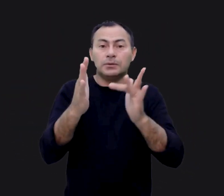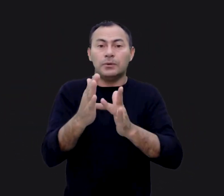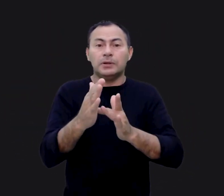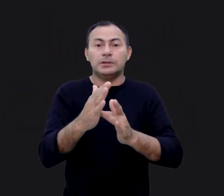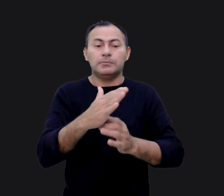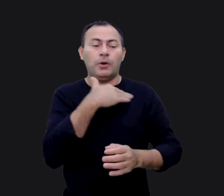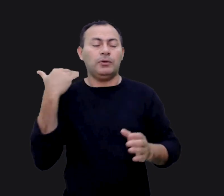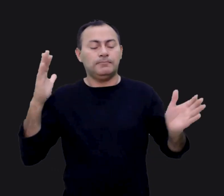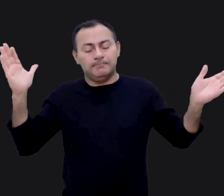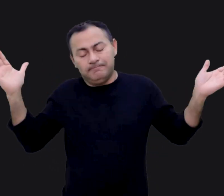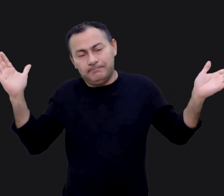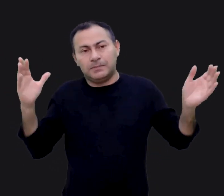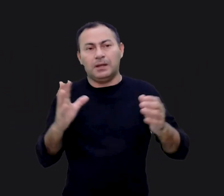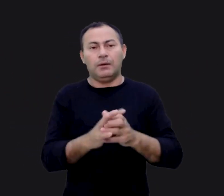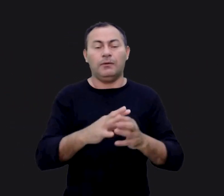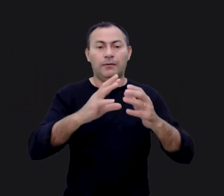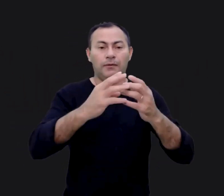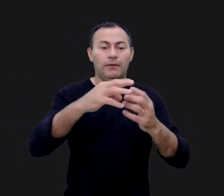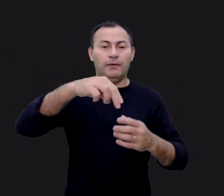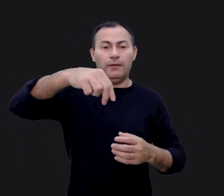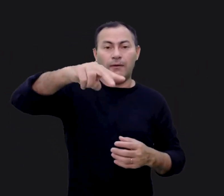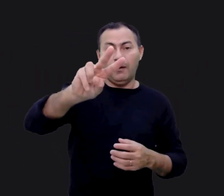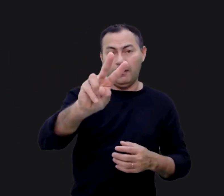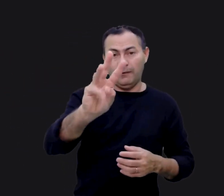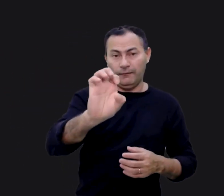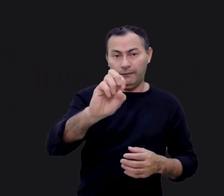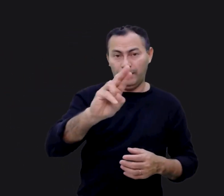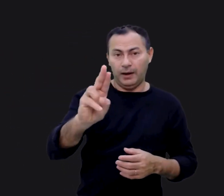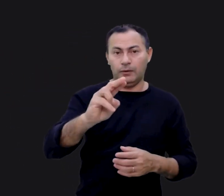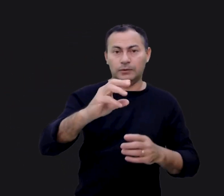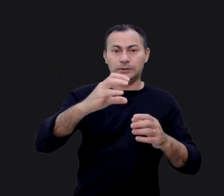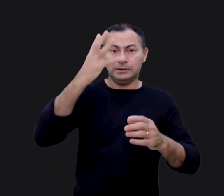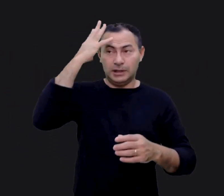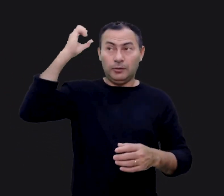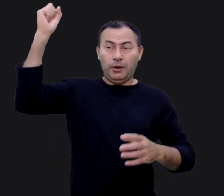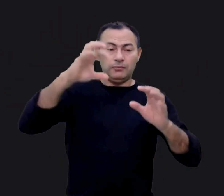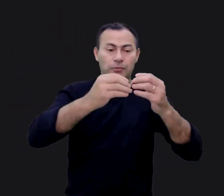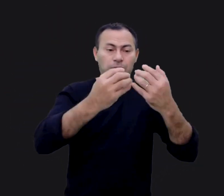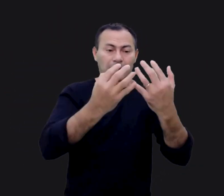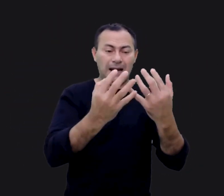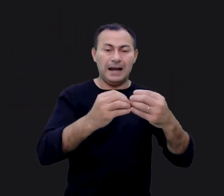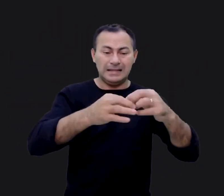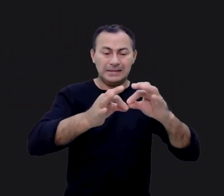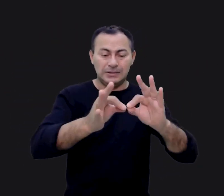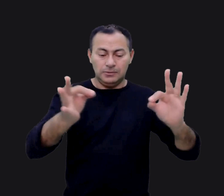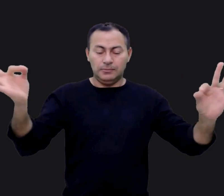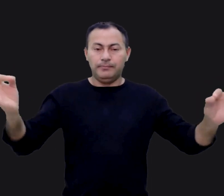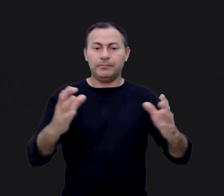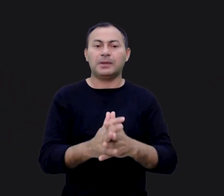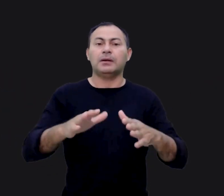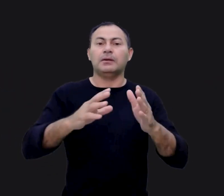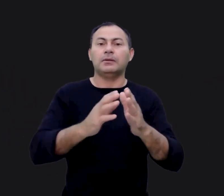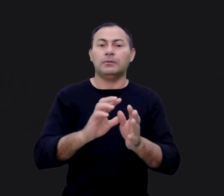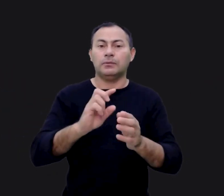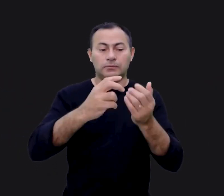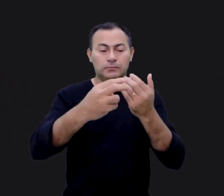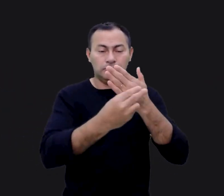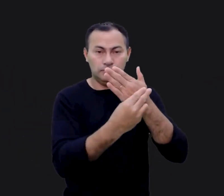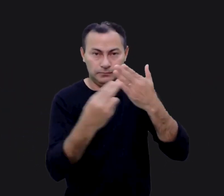o véu do templo de Salomão se rasgou de alto abaixo. O autor de Hebreus nos diz que, quando Jesus morreu na cruz, algo